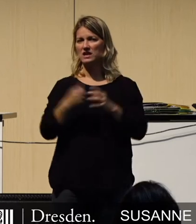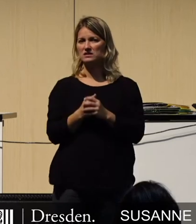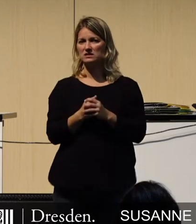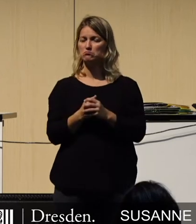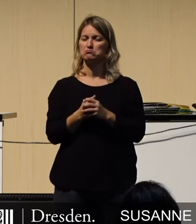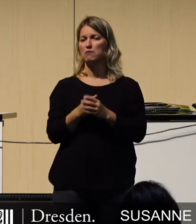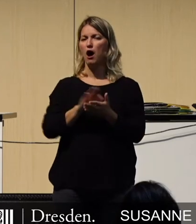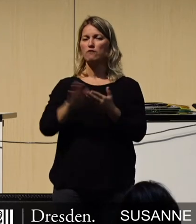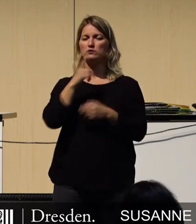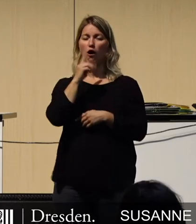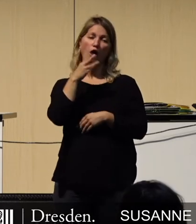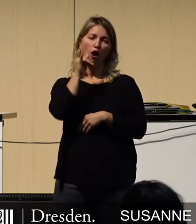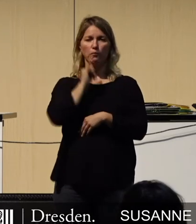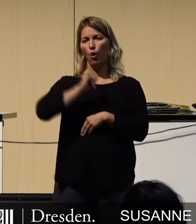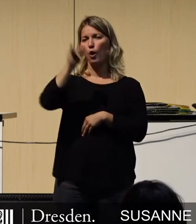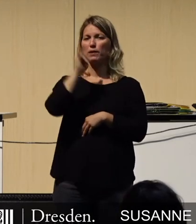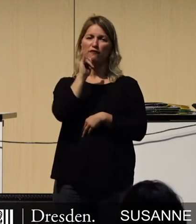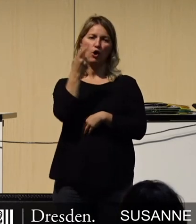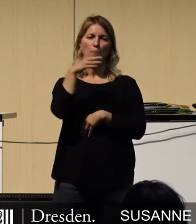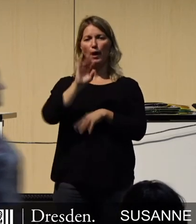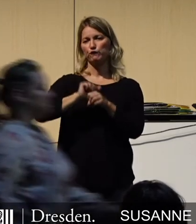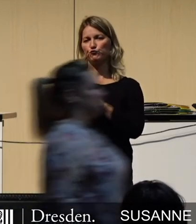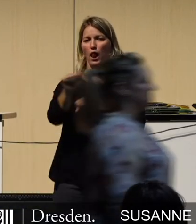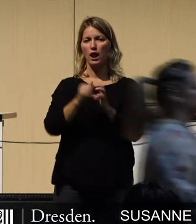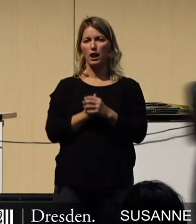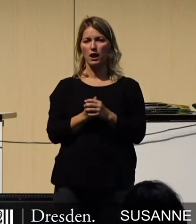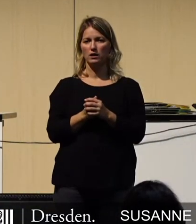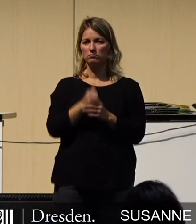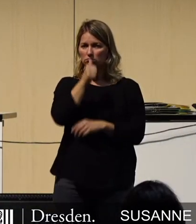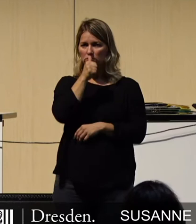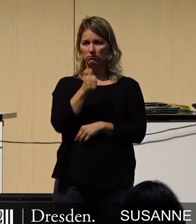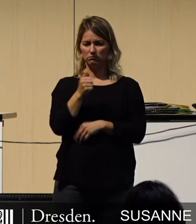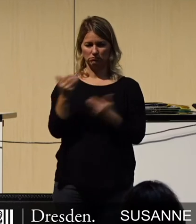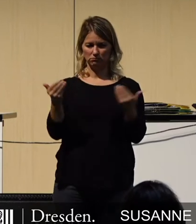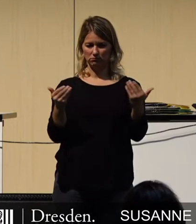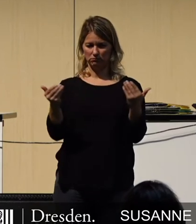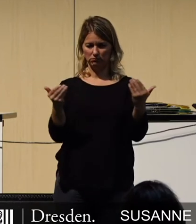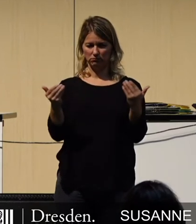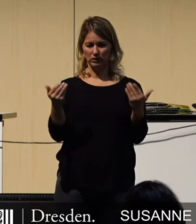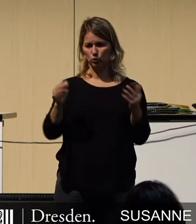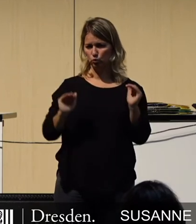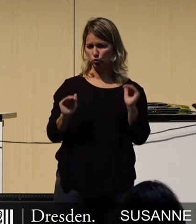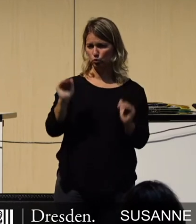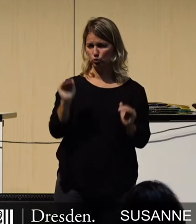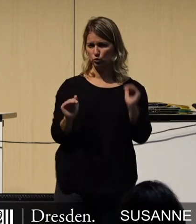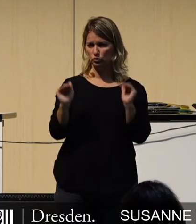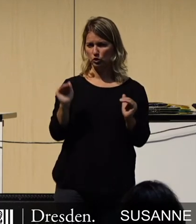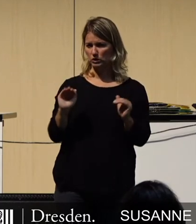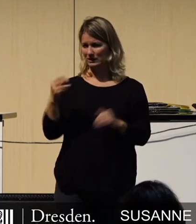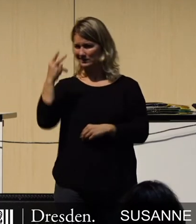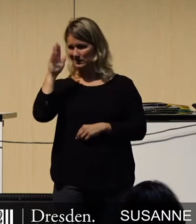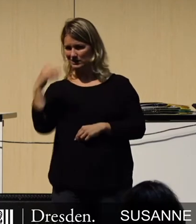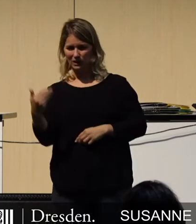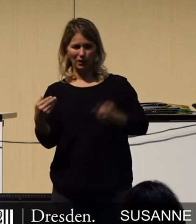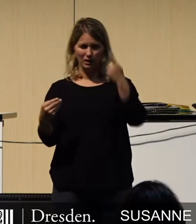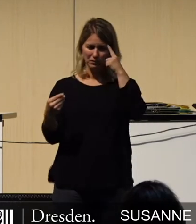volkstümlich, Mobilfunk wird schneller. Ich meine, da liegen doch wirklich Welten dazwischen. Geht es jetzt hier darum,